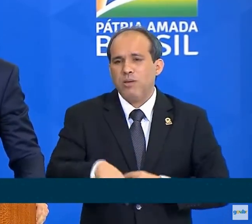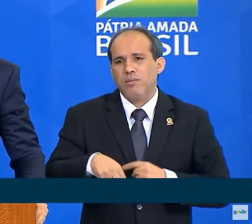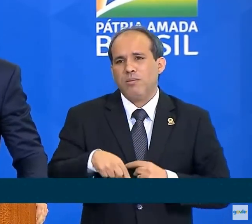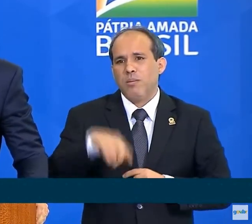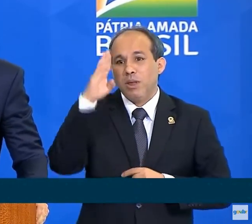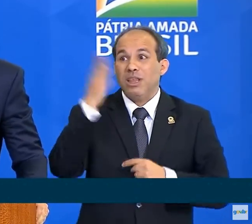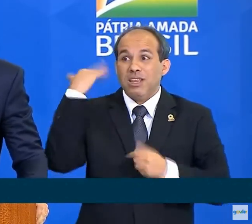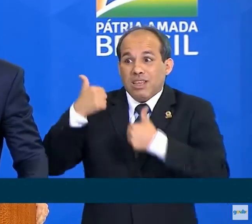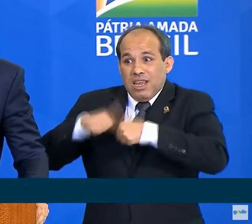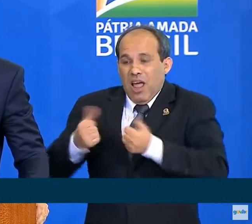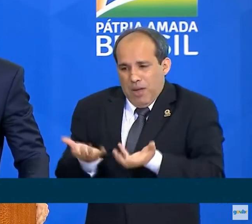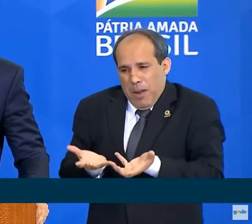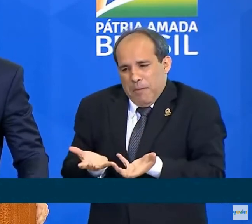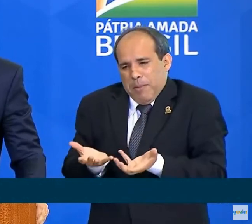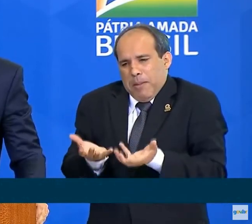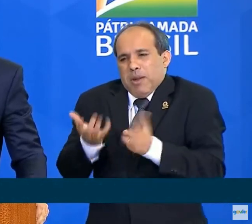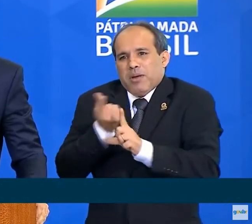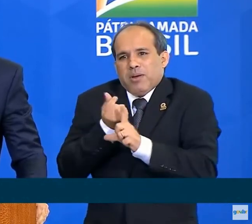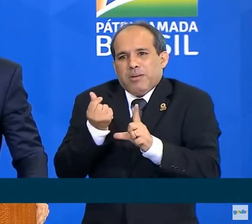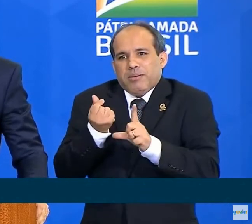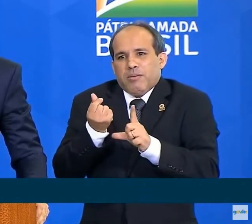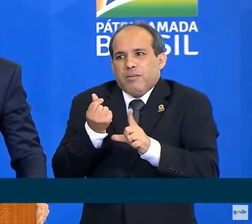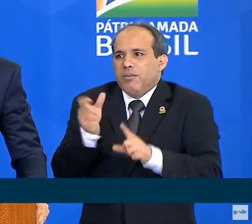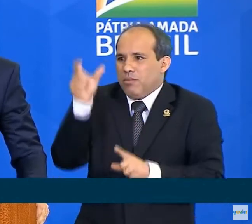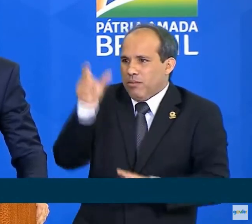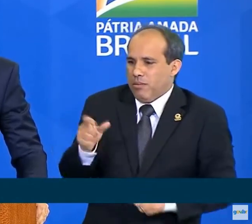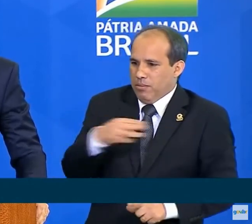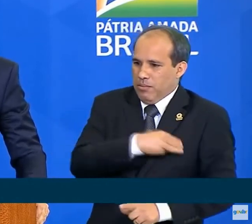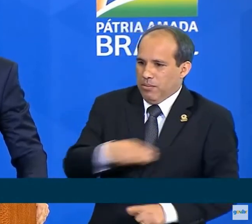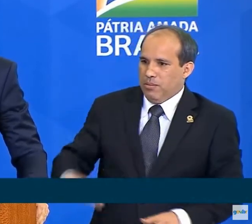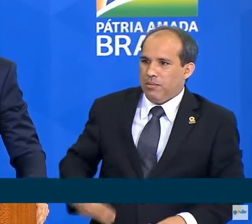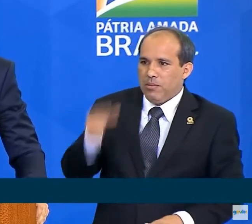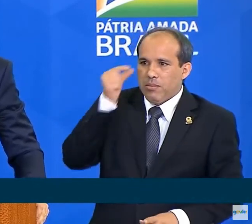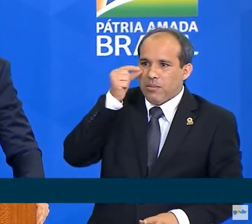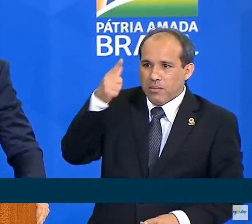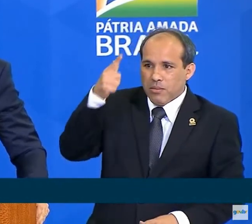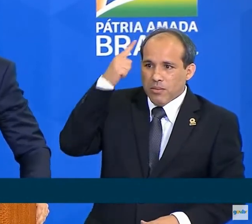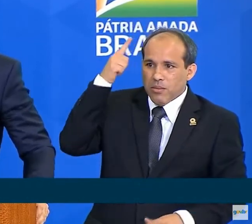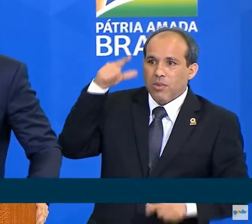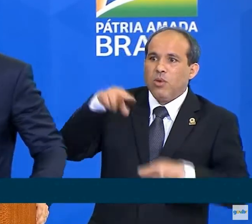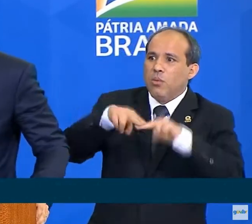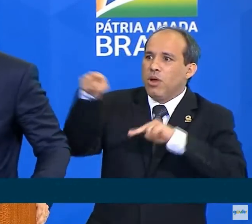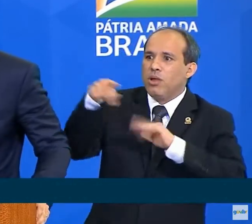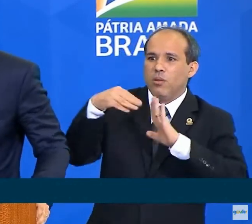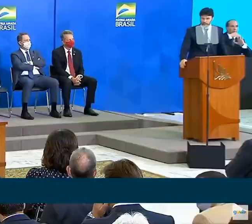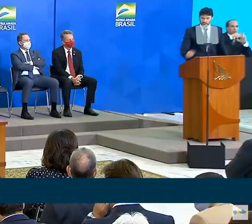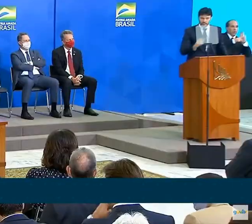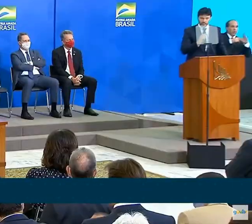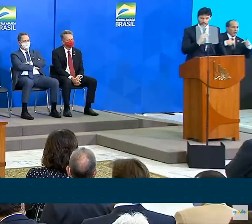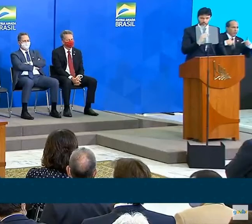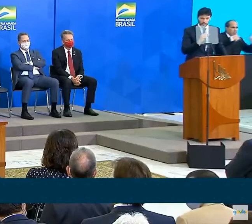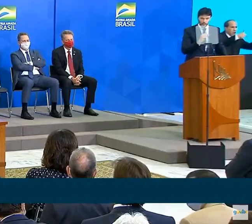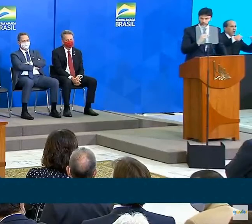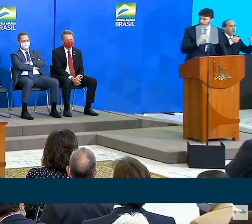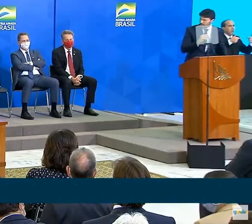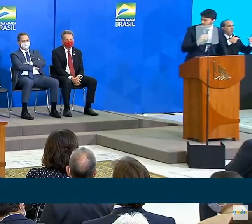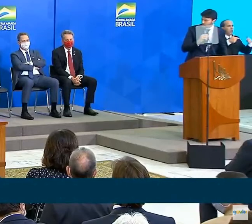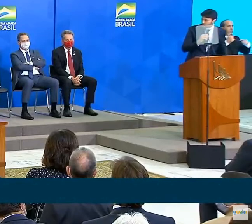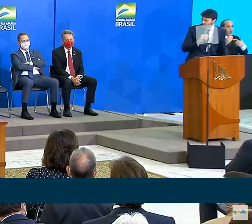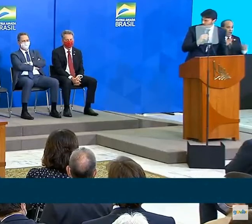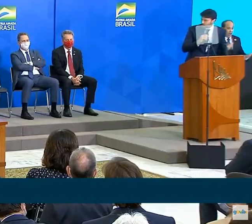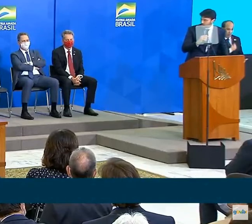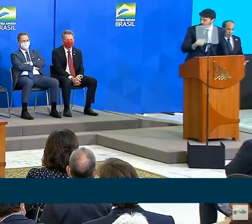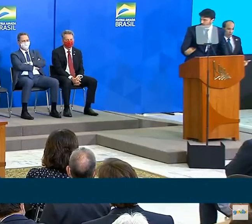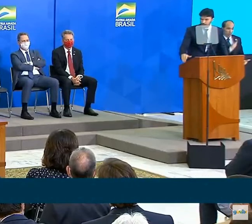recuperava, ministro Paulo Guedes, com as medidas implementadas pelo atual governo e com o apoio